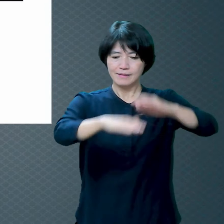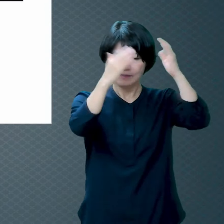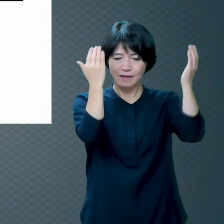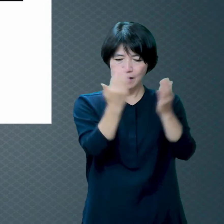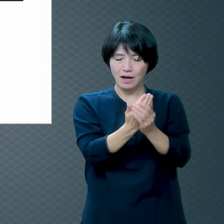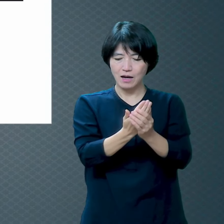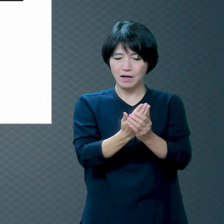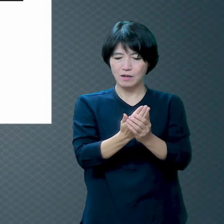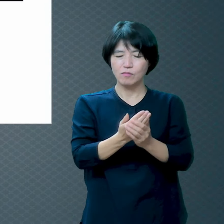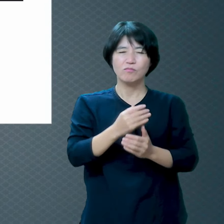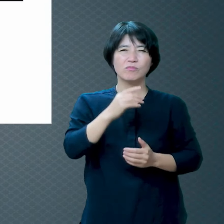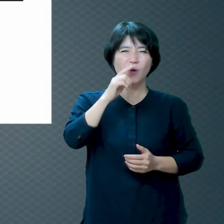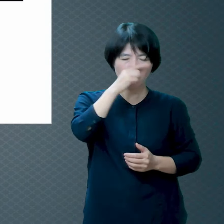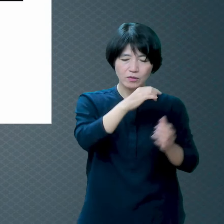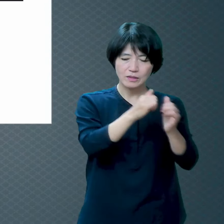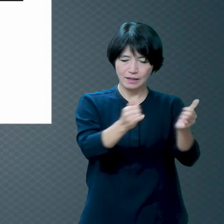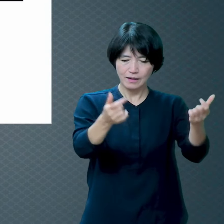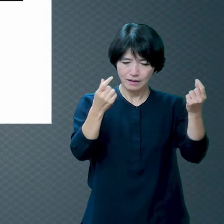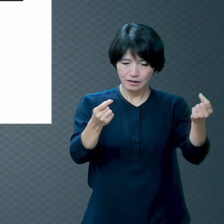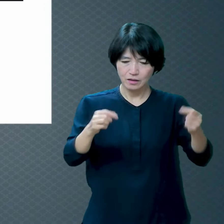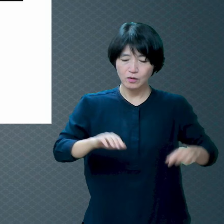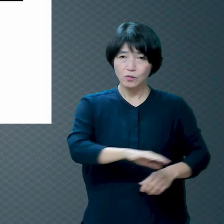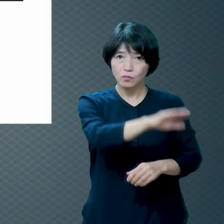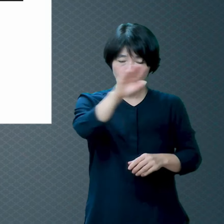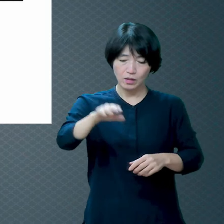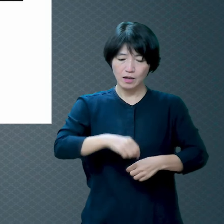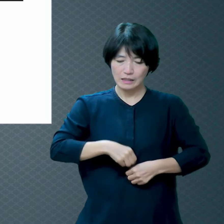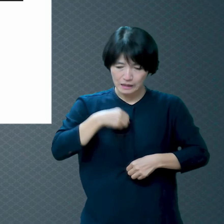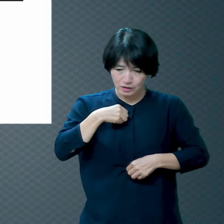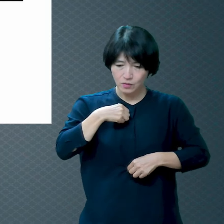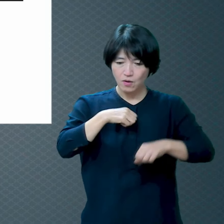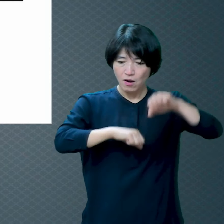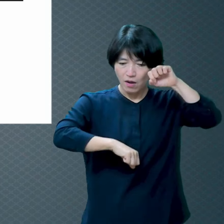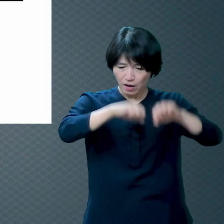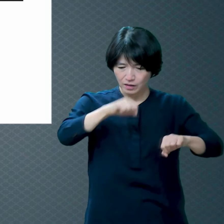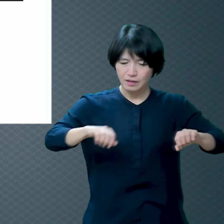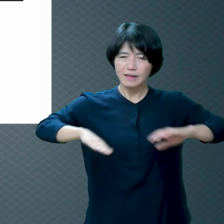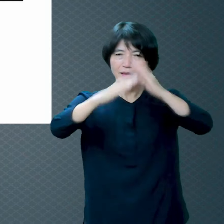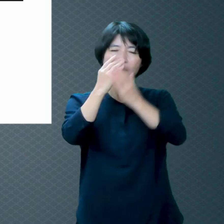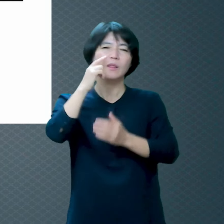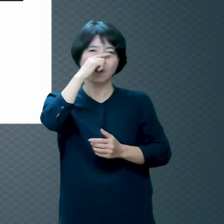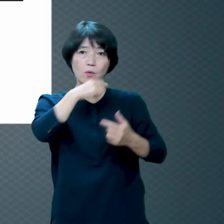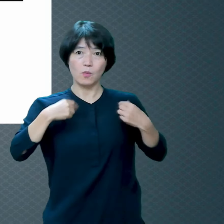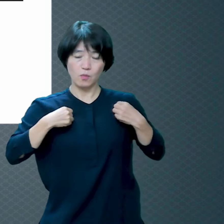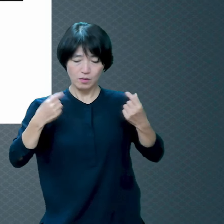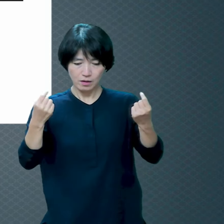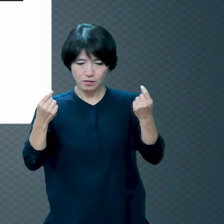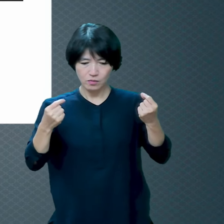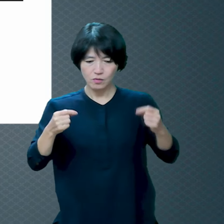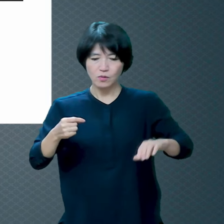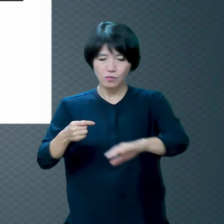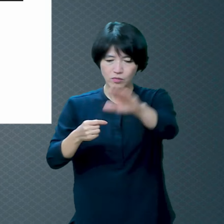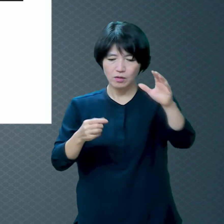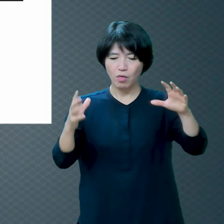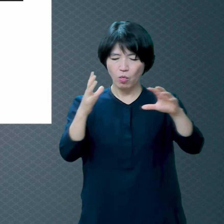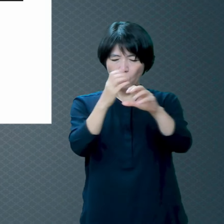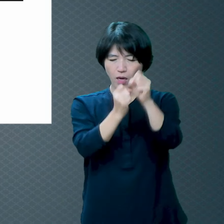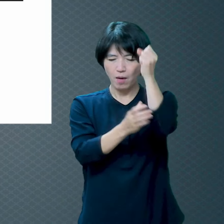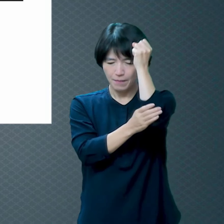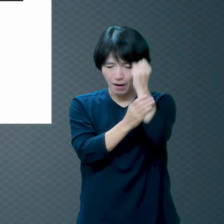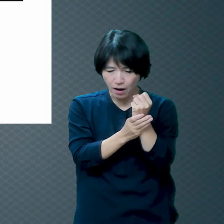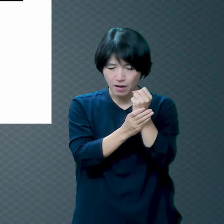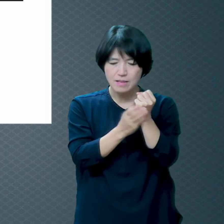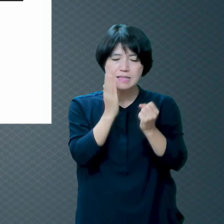부정한 자 같아서 우리의 의인은 다 더러운 옷 같으며 우리는 다 쇠폐함이 잎사귀 같으므로 우리가